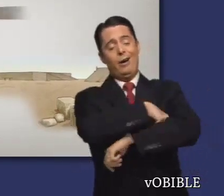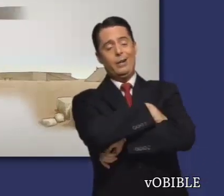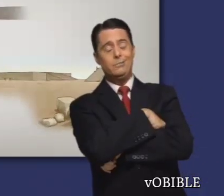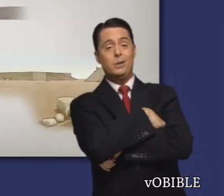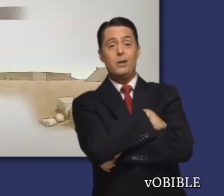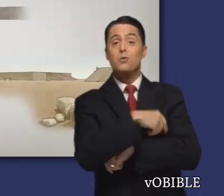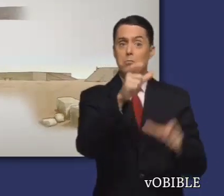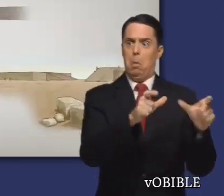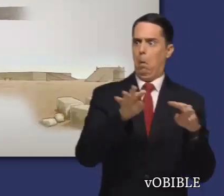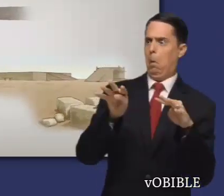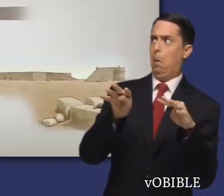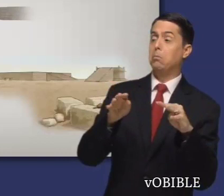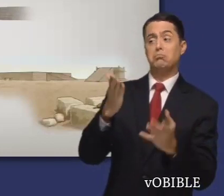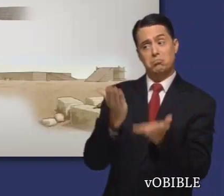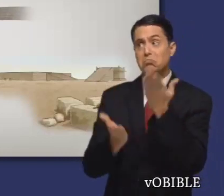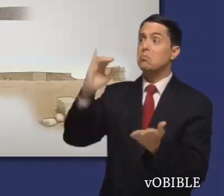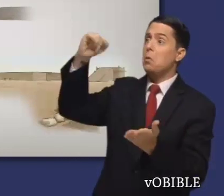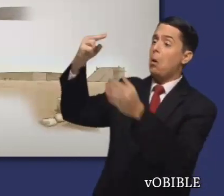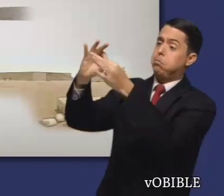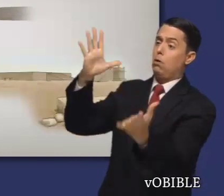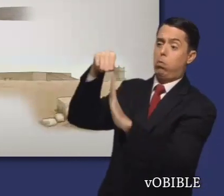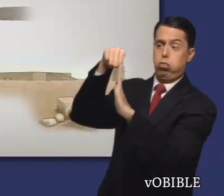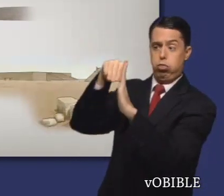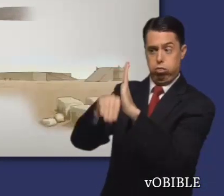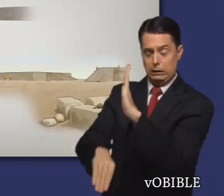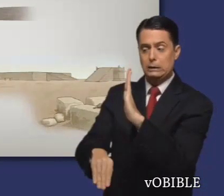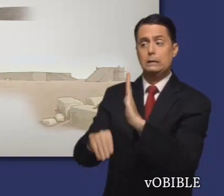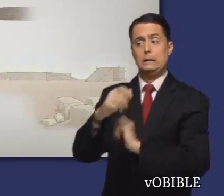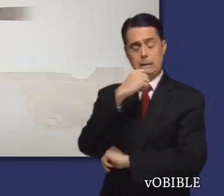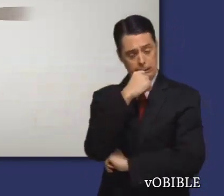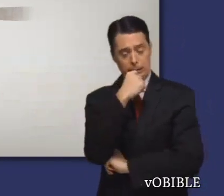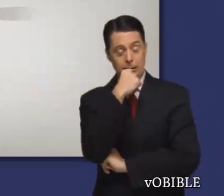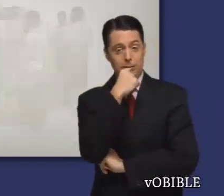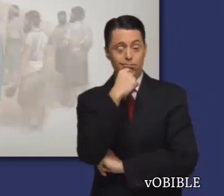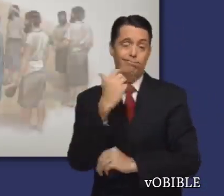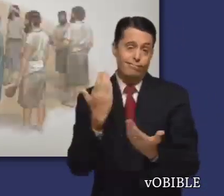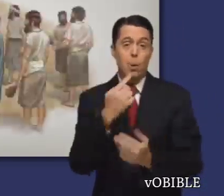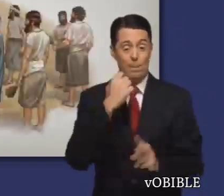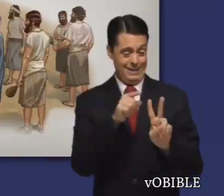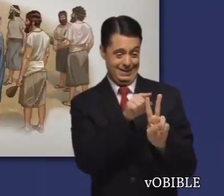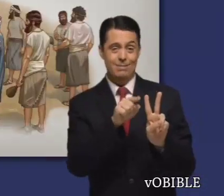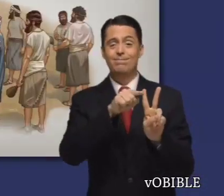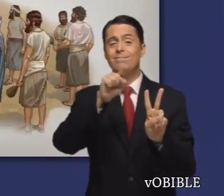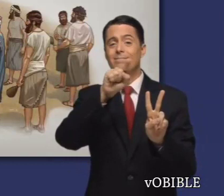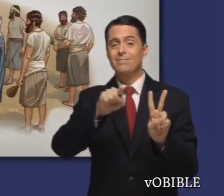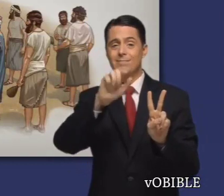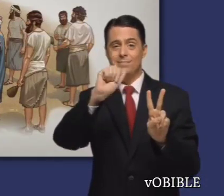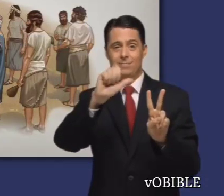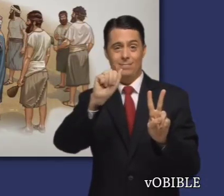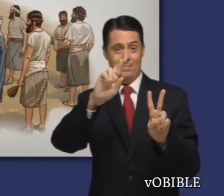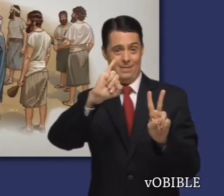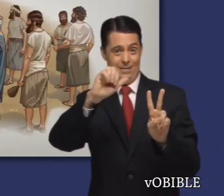El pueblo estaba desanimado y sólo pensaba en su propia comodidad. Jehová le pidió a Zacarías que